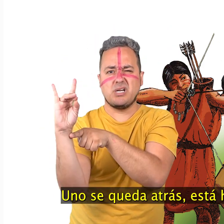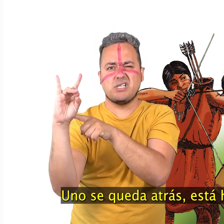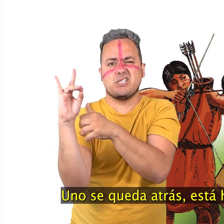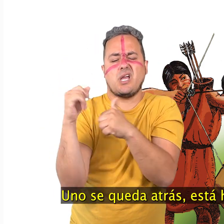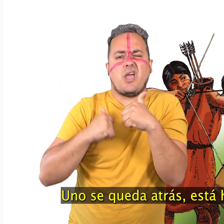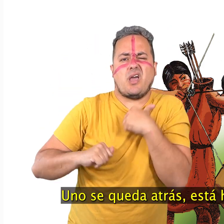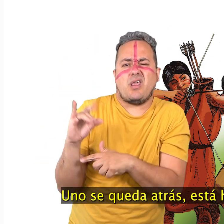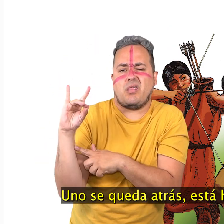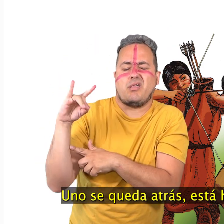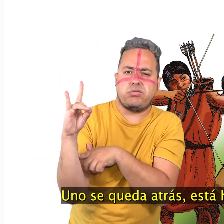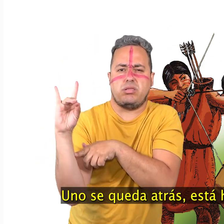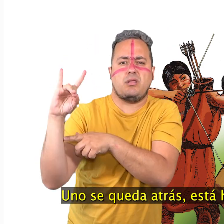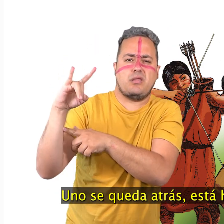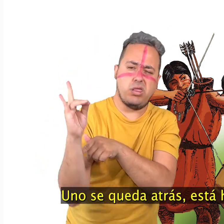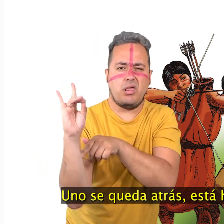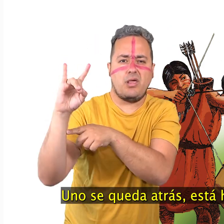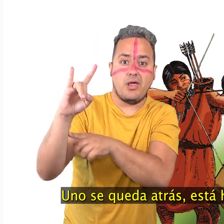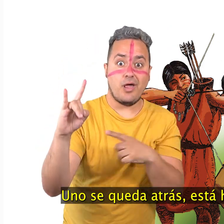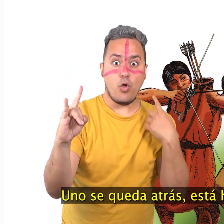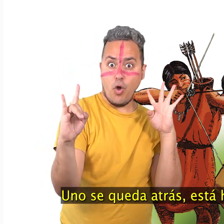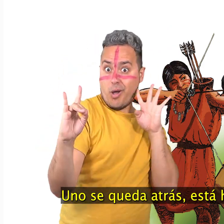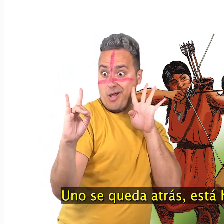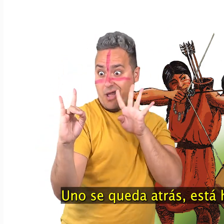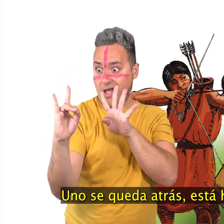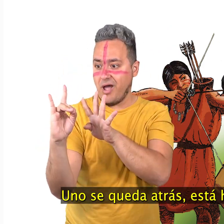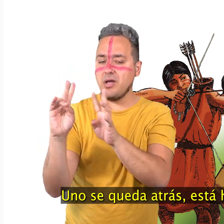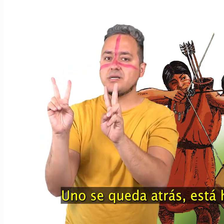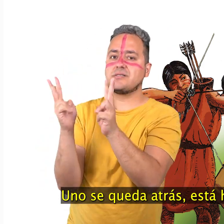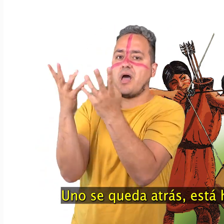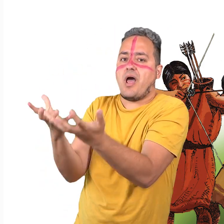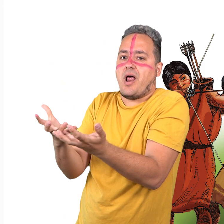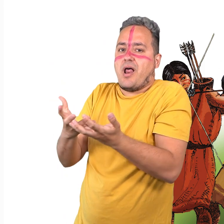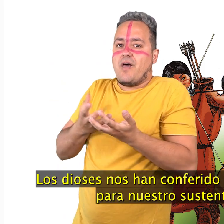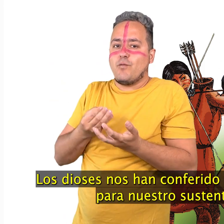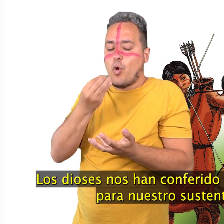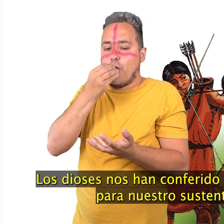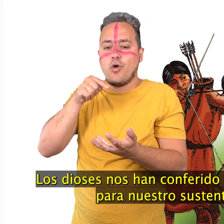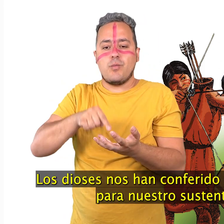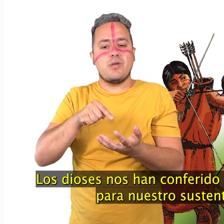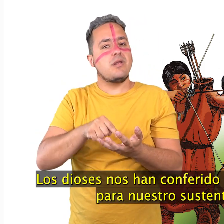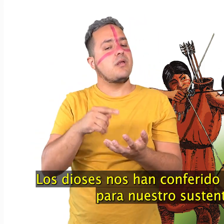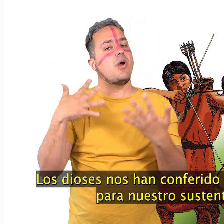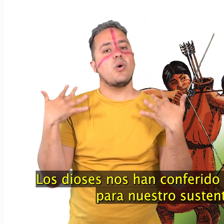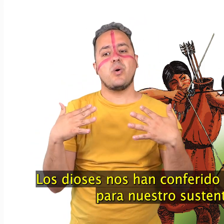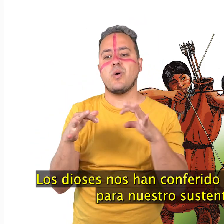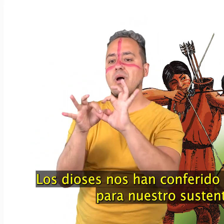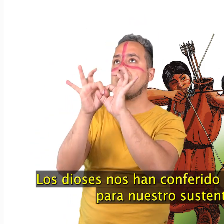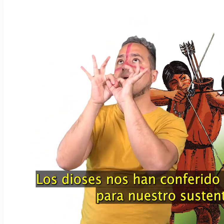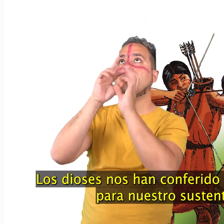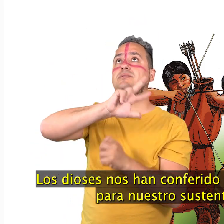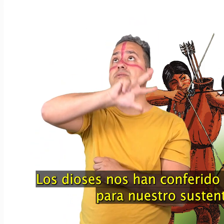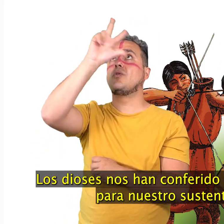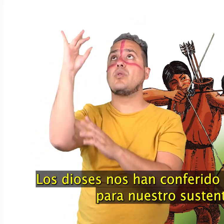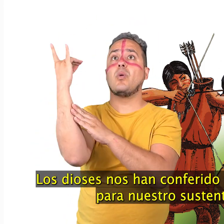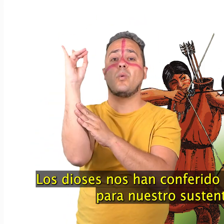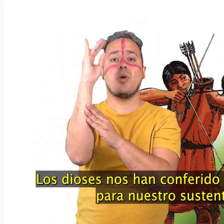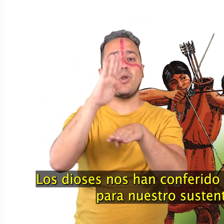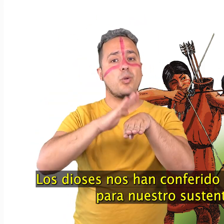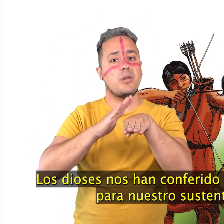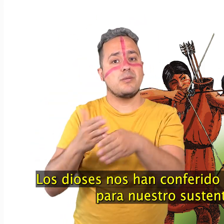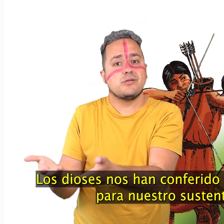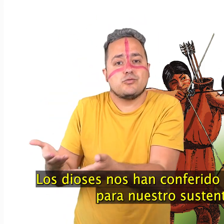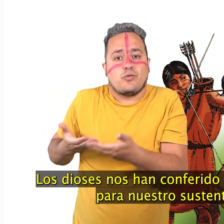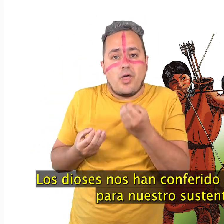Uno se queda atrás. Está herido. Los dioses nos han conferido un